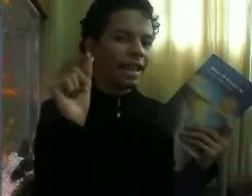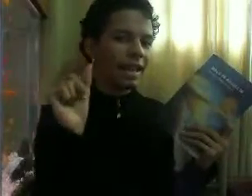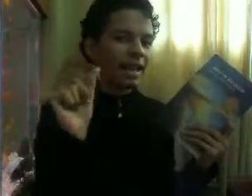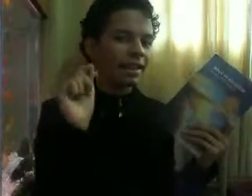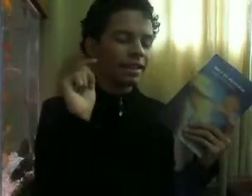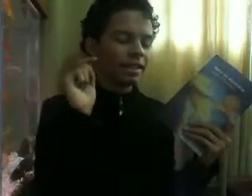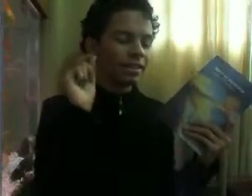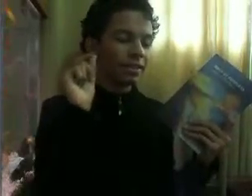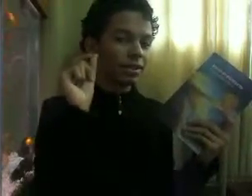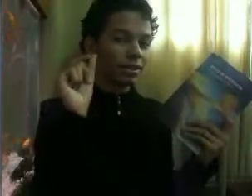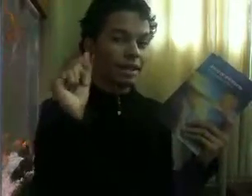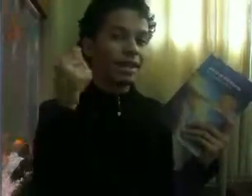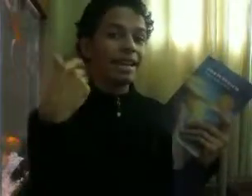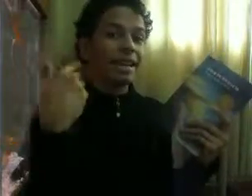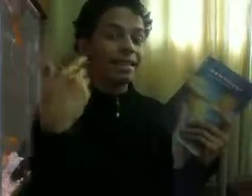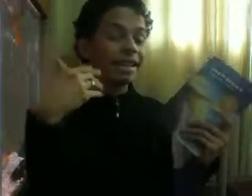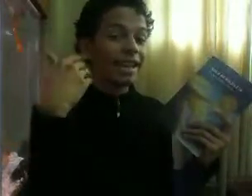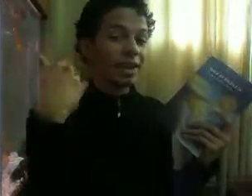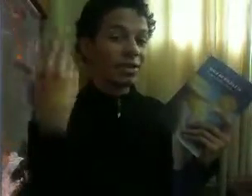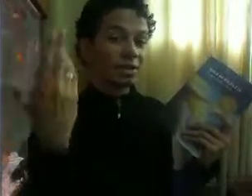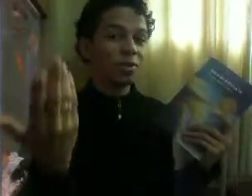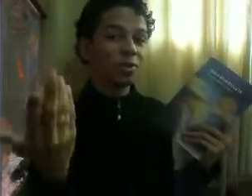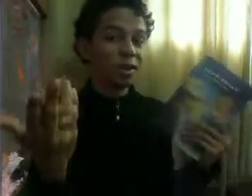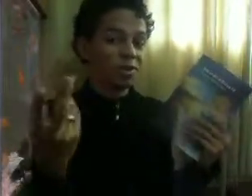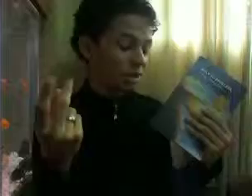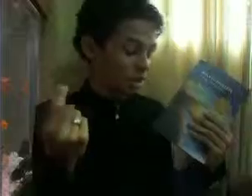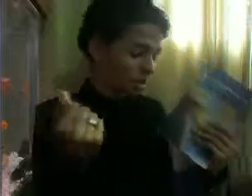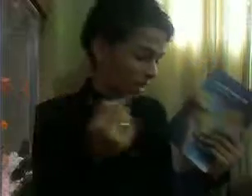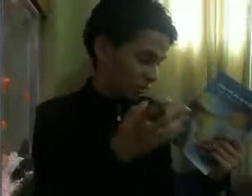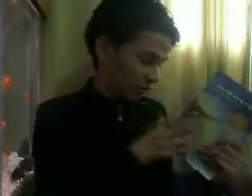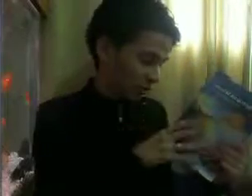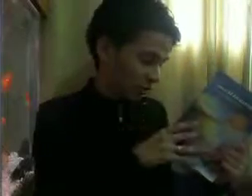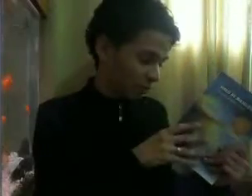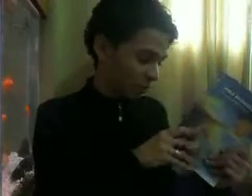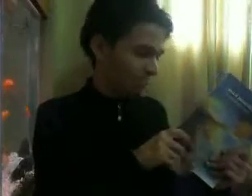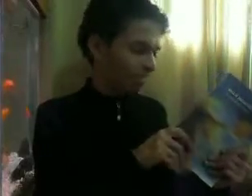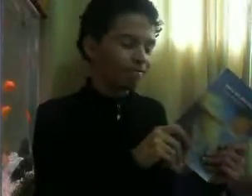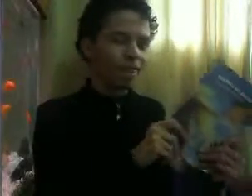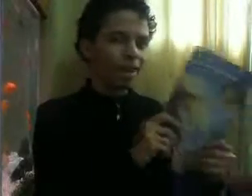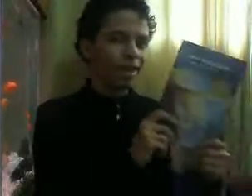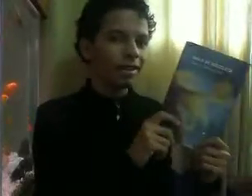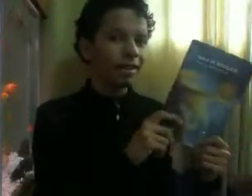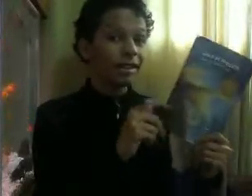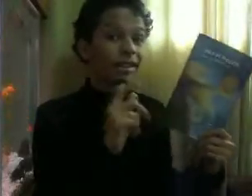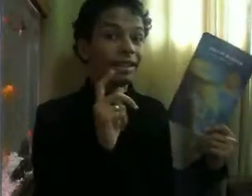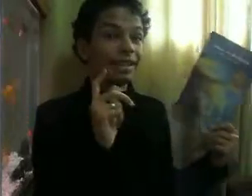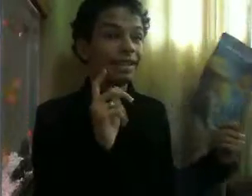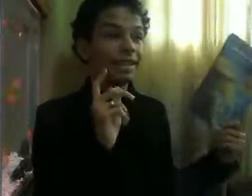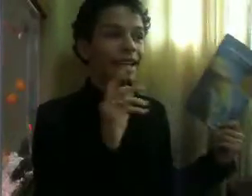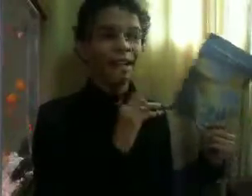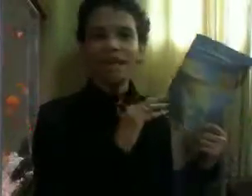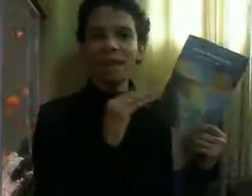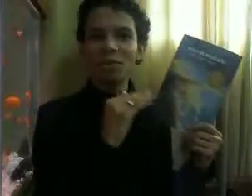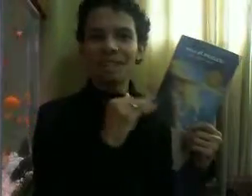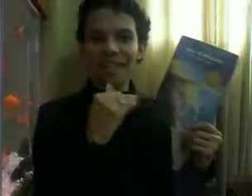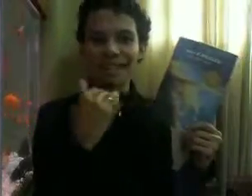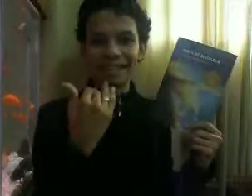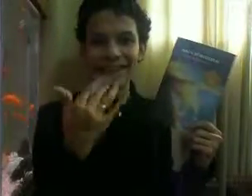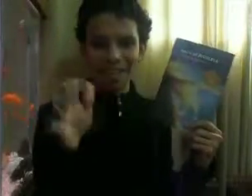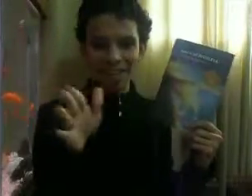é Que você tem que lidar com as mulheres Durante o sexo Tá? E ele vai usar essa tática